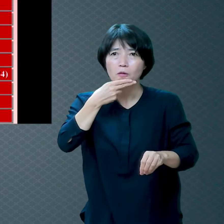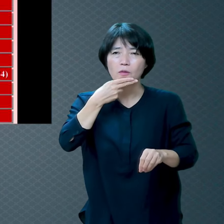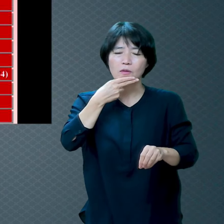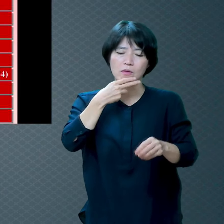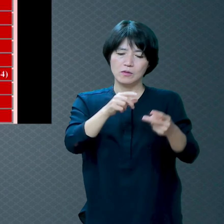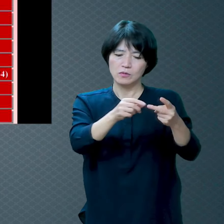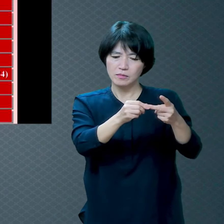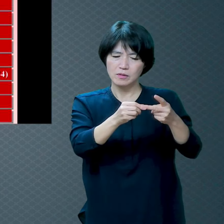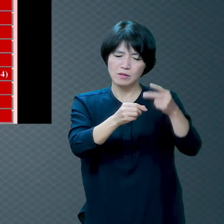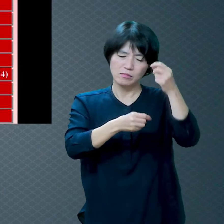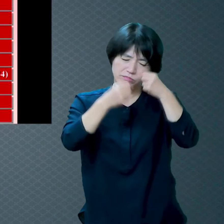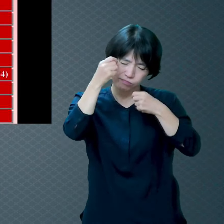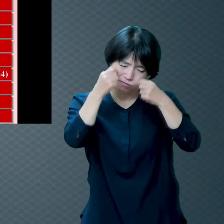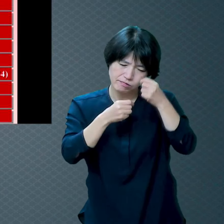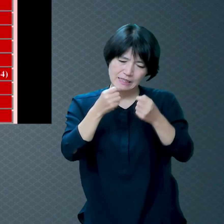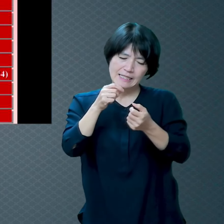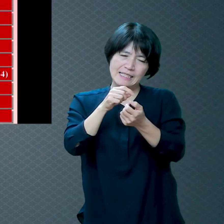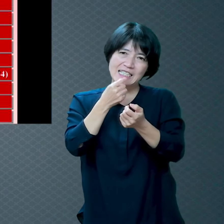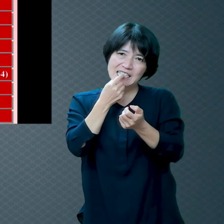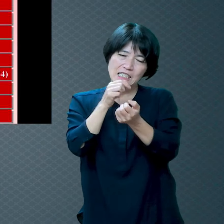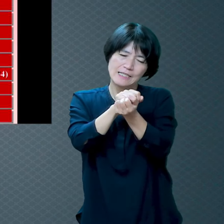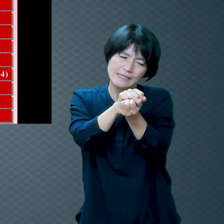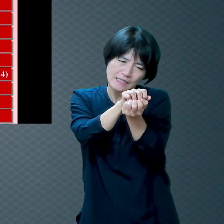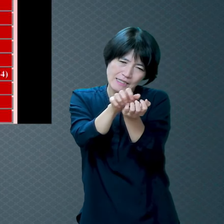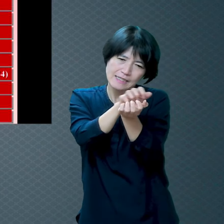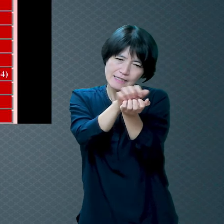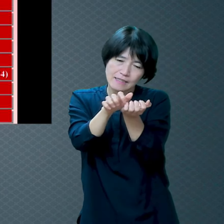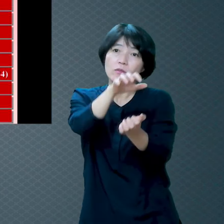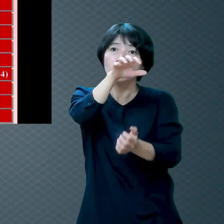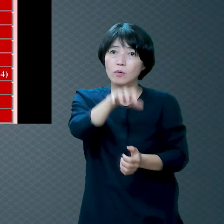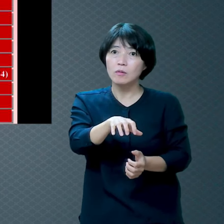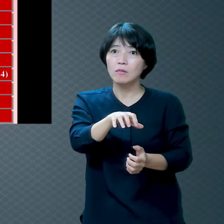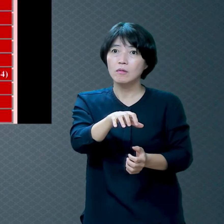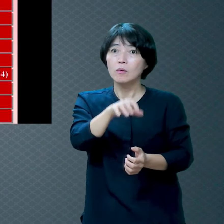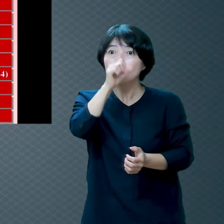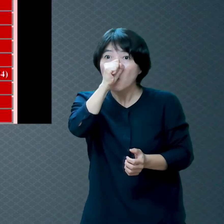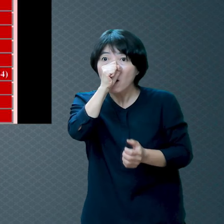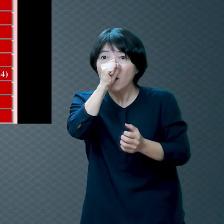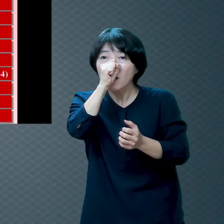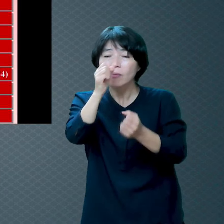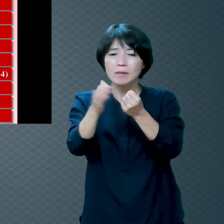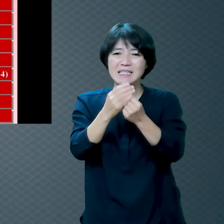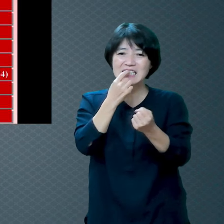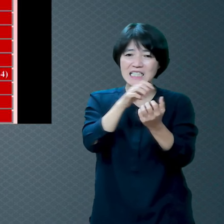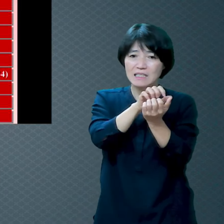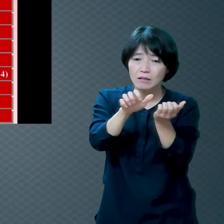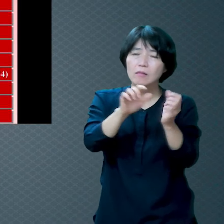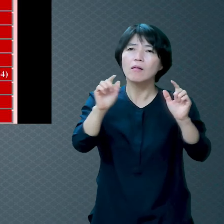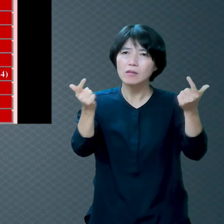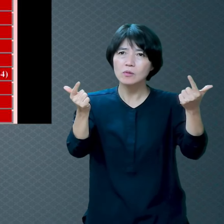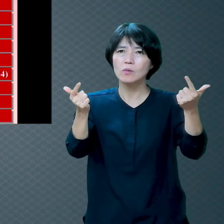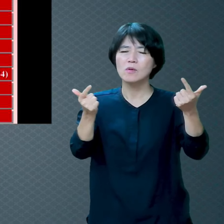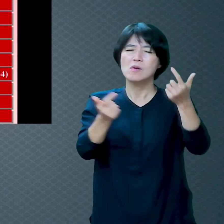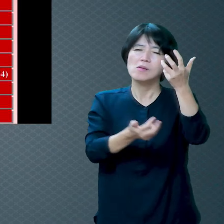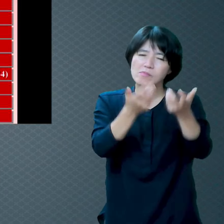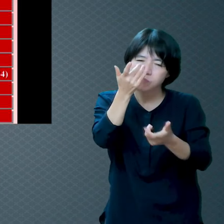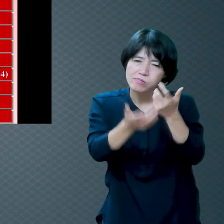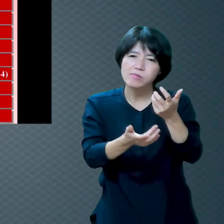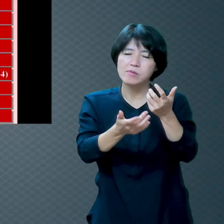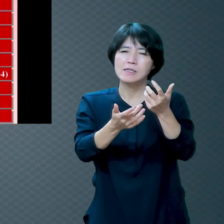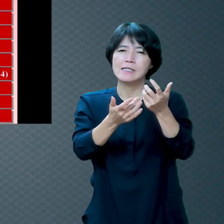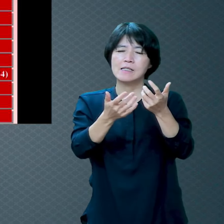울며 일을 가는 곳 왜 일을 갈아요 좋아서 가는 게 아닙니다 불과